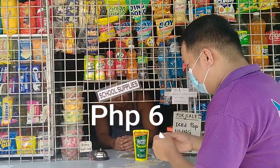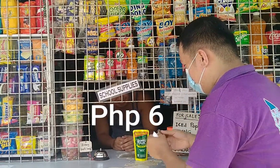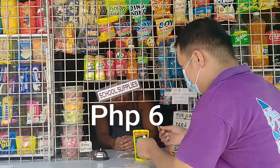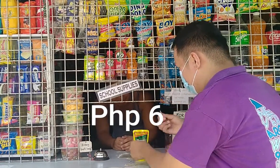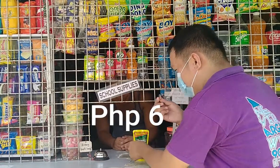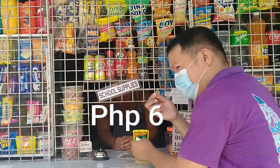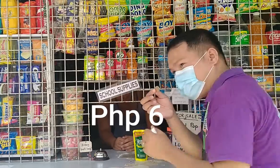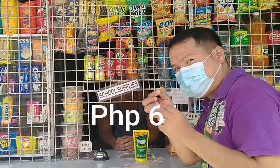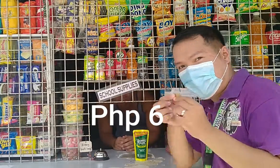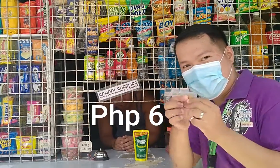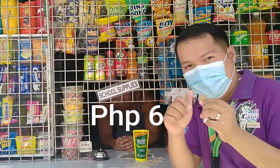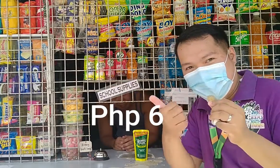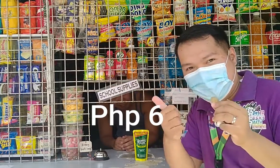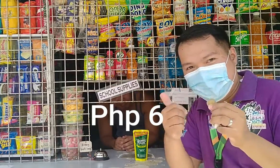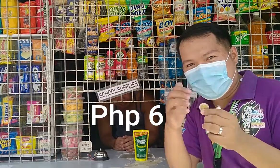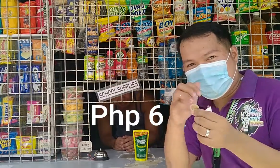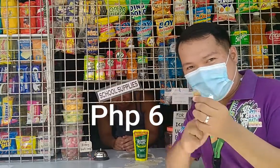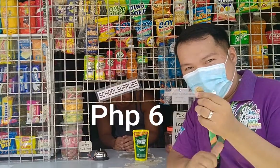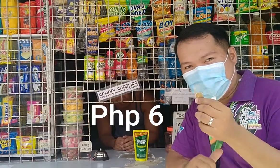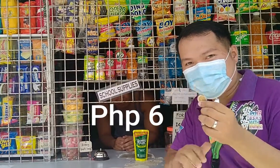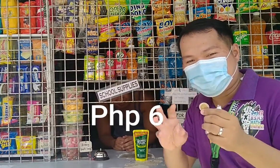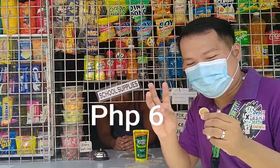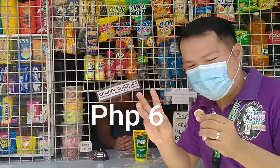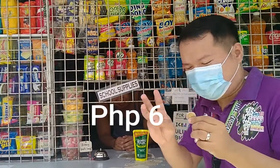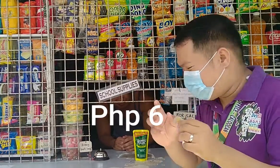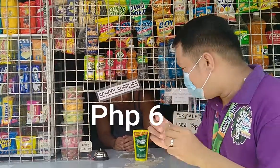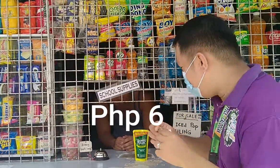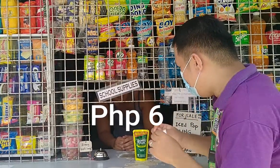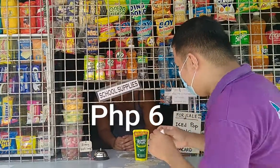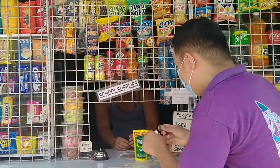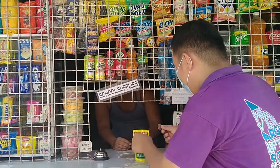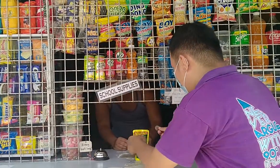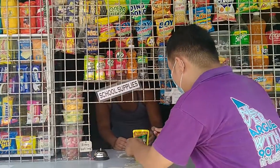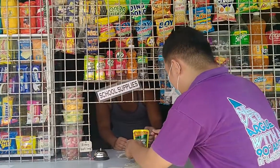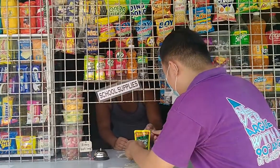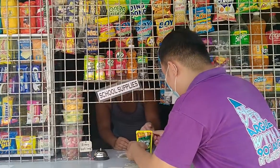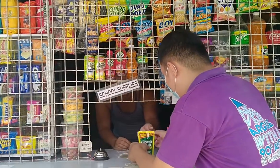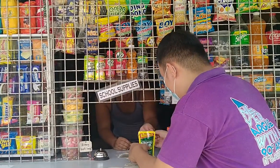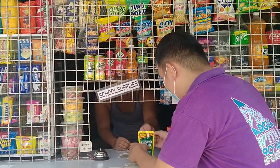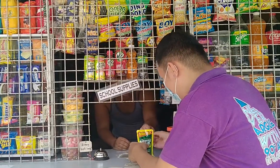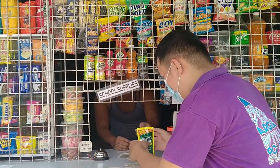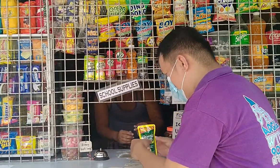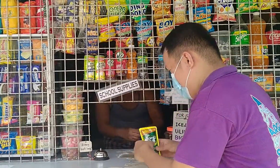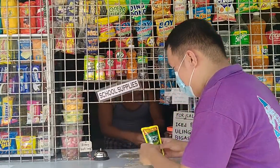6. 10 minus 6. Ano kaya?